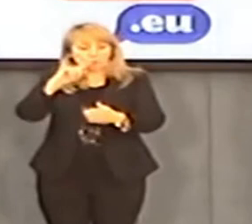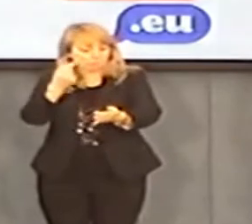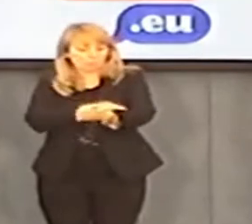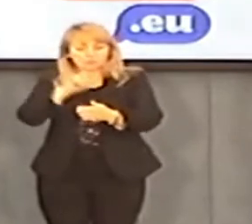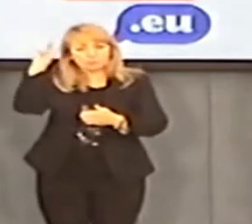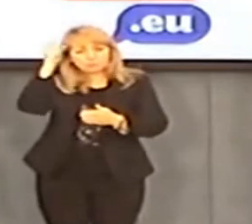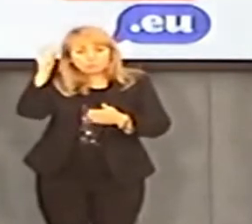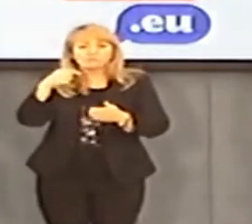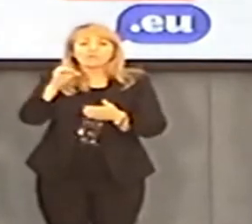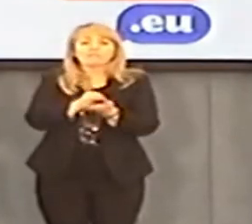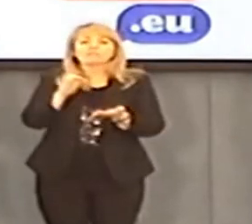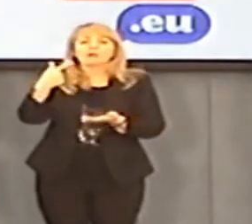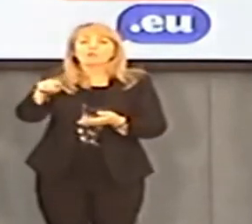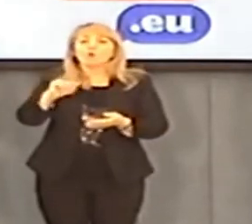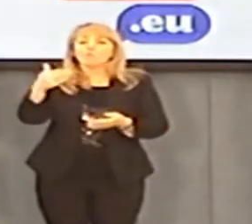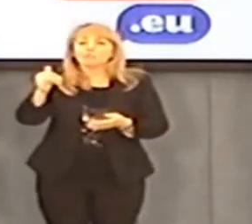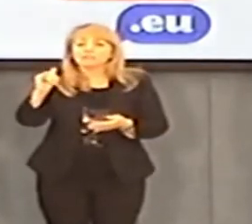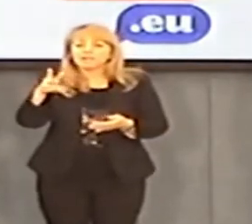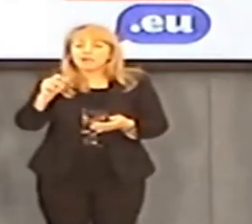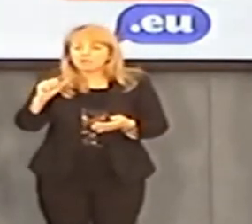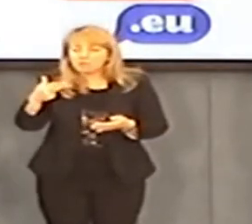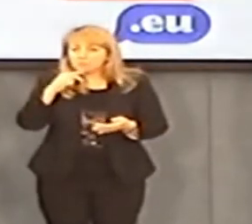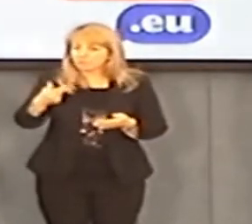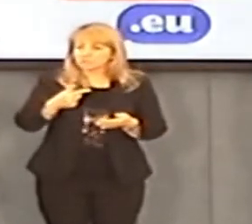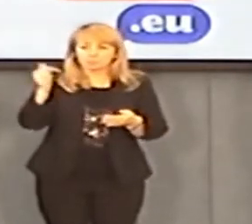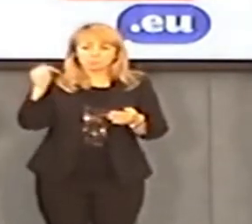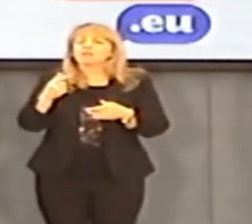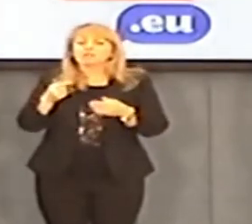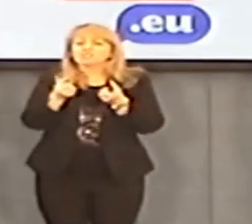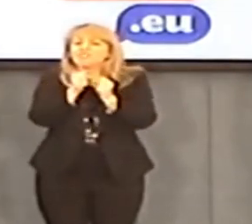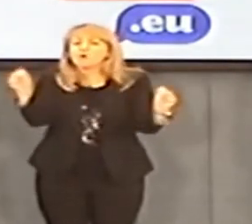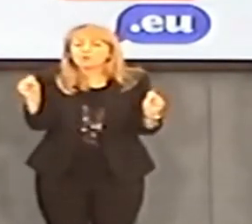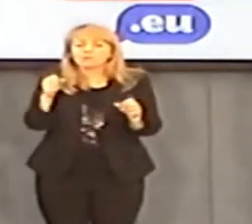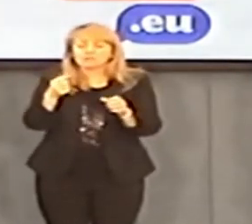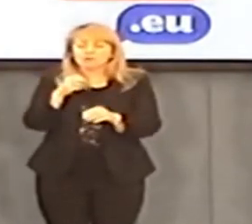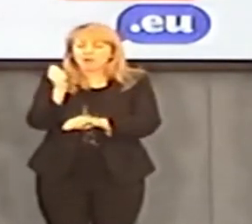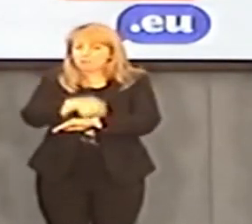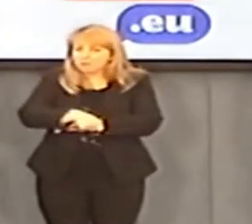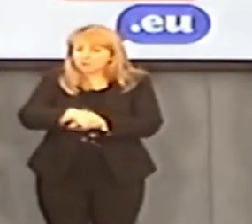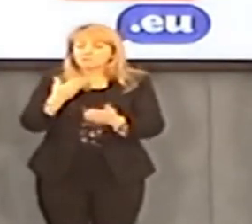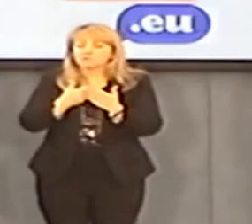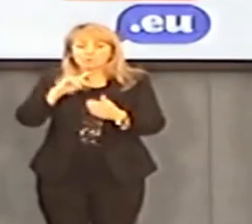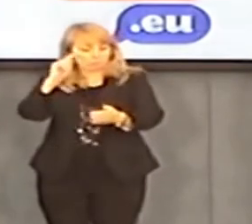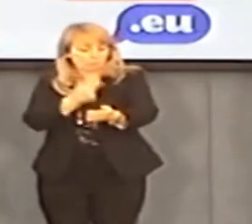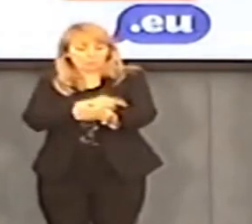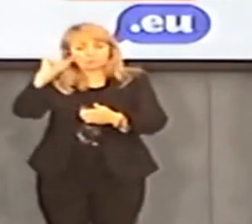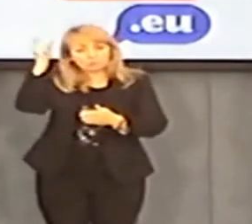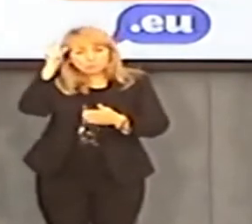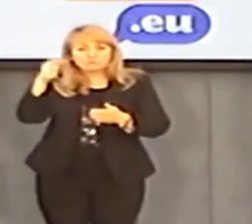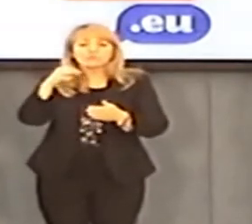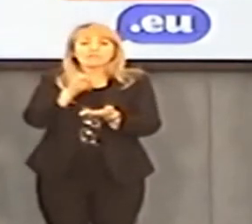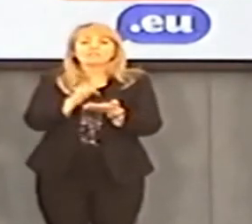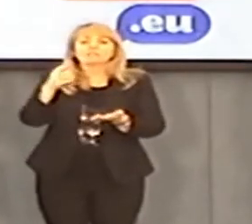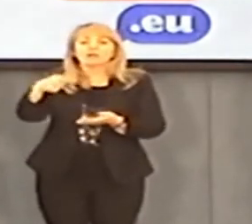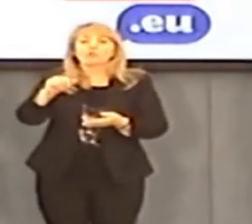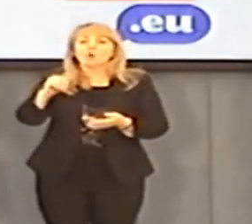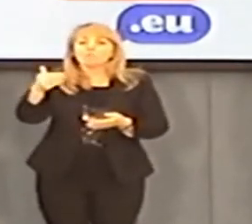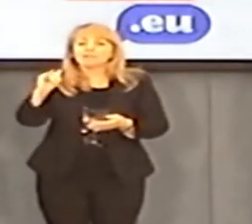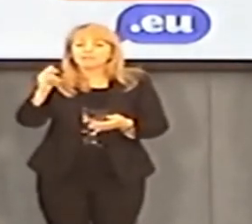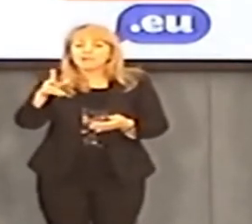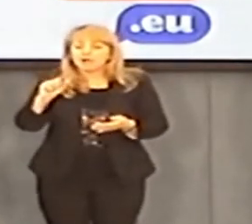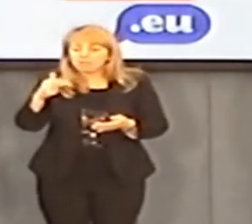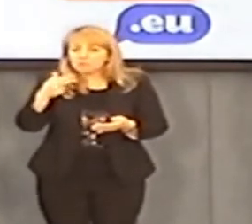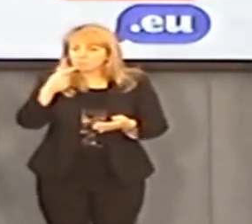w tej sprawie nie może być żadnych immunitetów. Powiedział prokurator generalny Dominikany Francisco Brito.